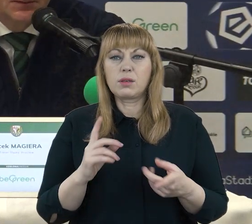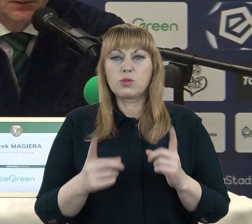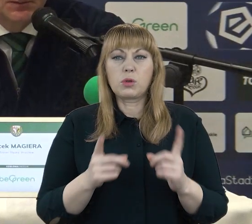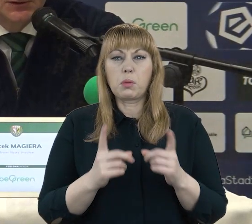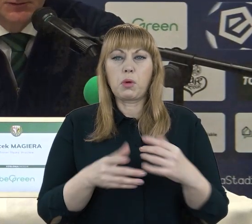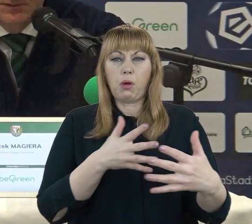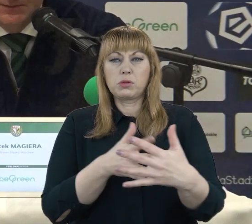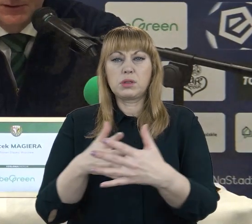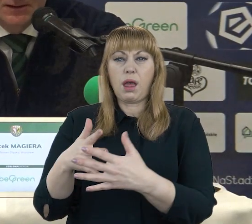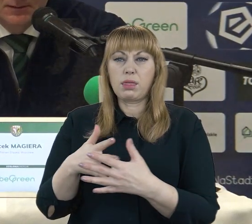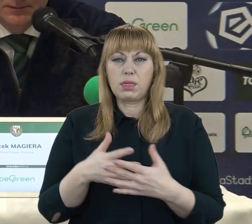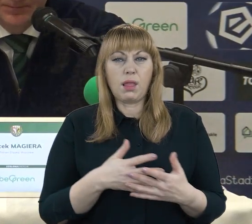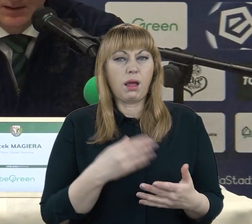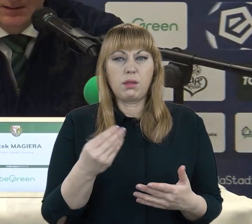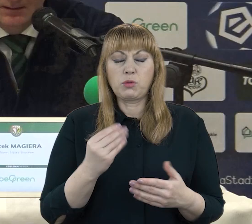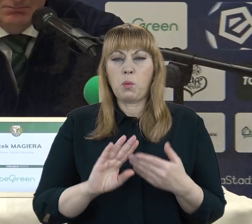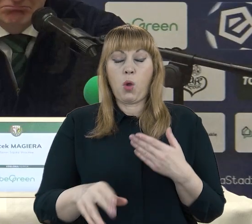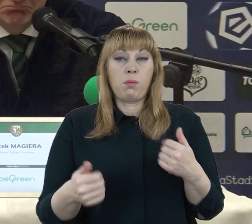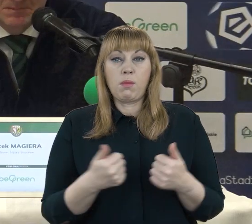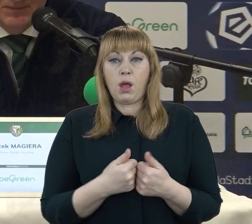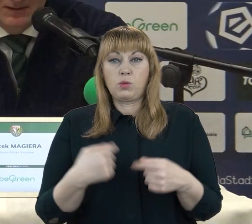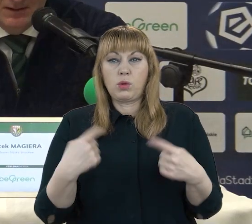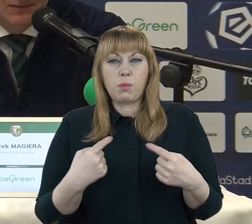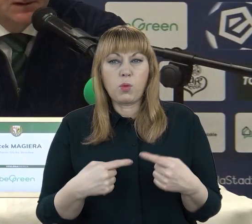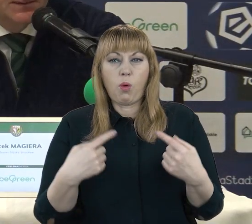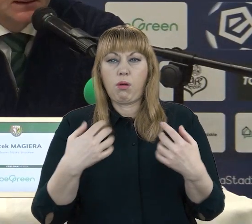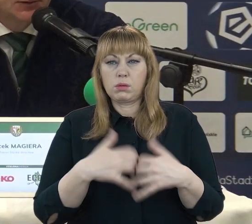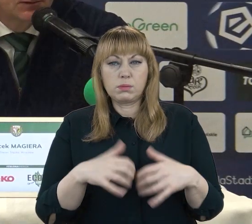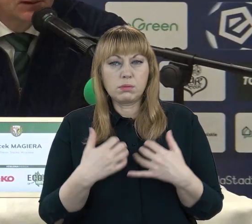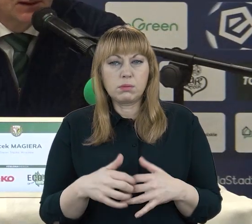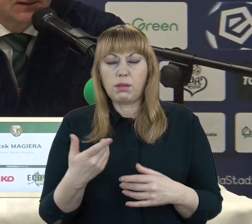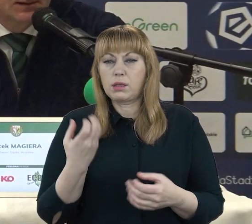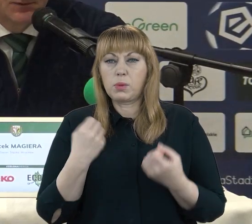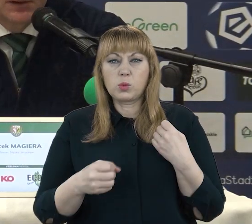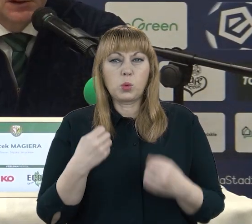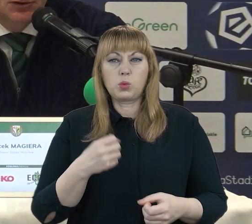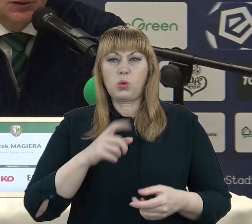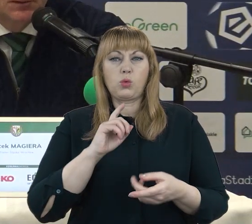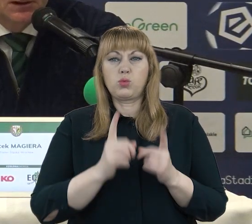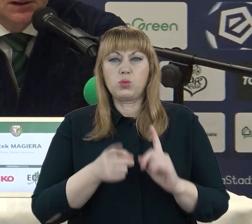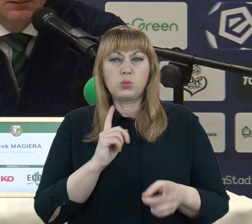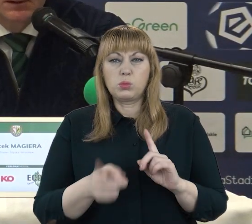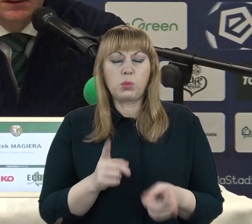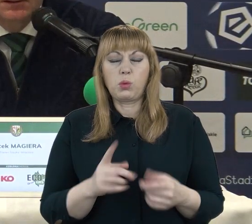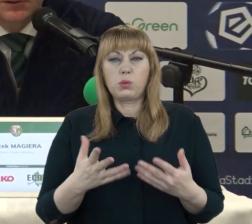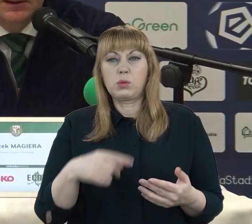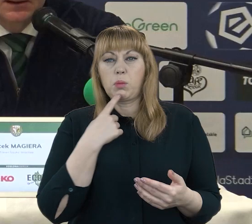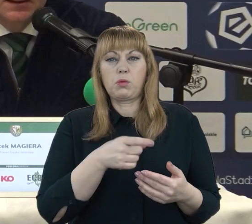po meczu bezpośrednio naprawdę jest bardzo trudno powiedzieć to, co by się chciało, jeżeli chodzi o analizę,